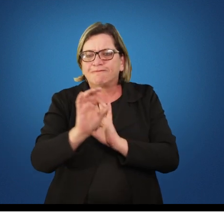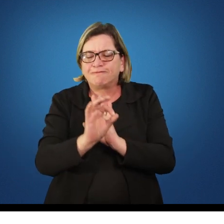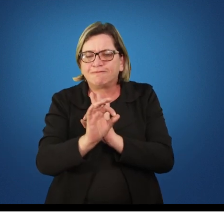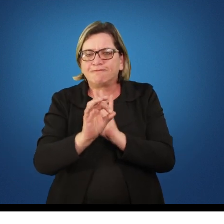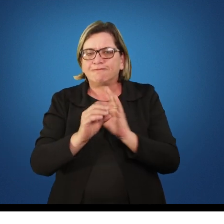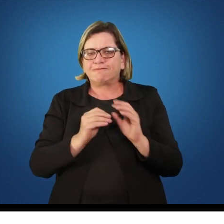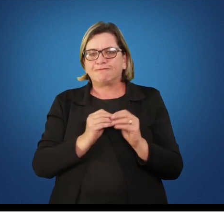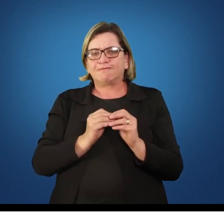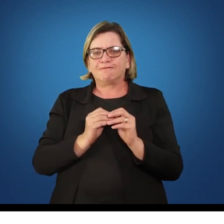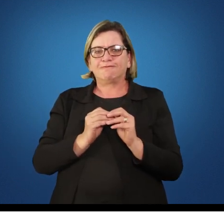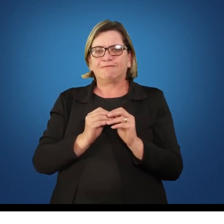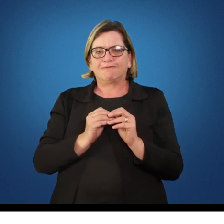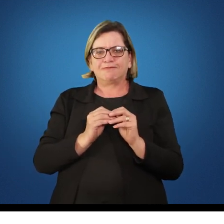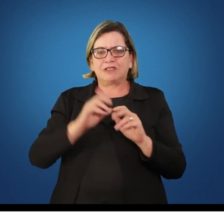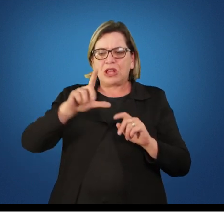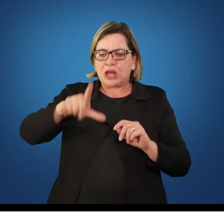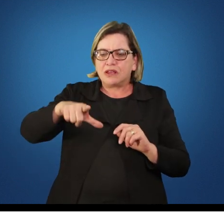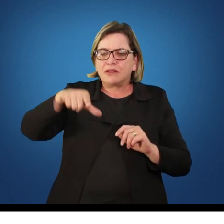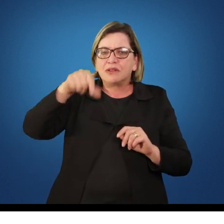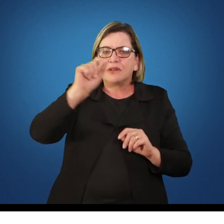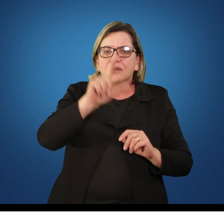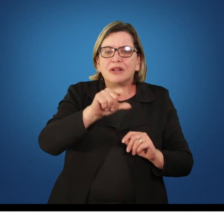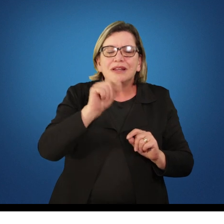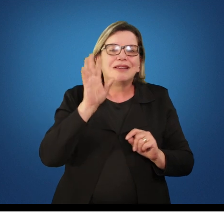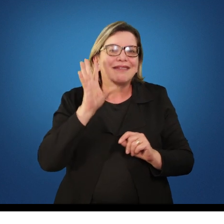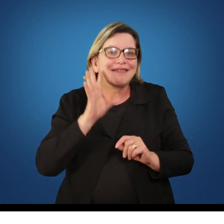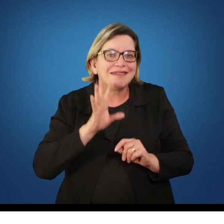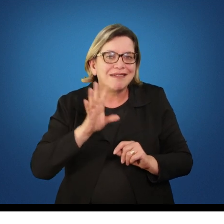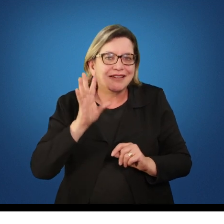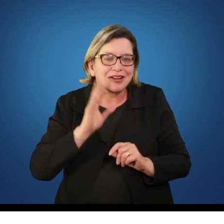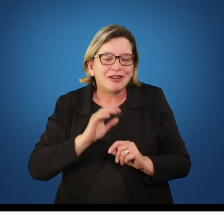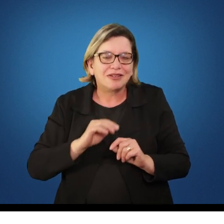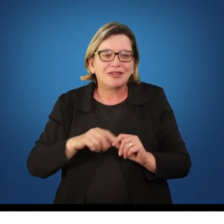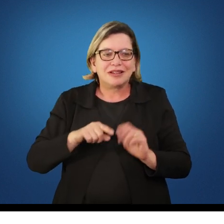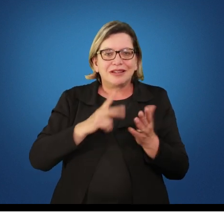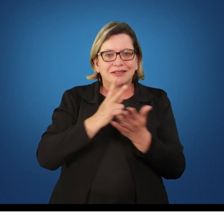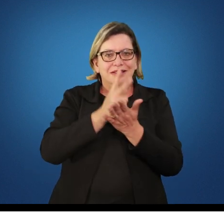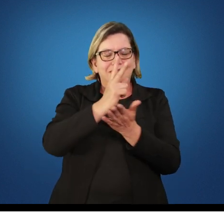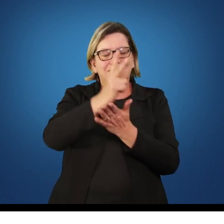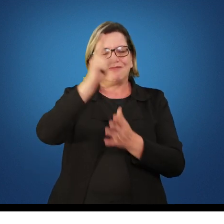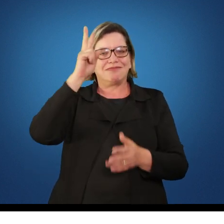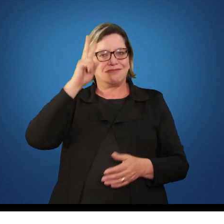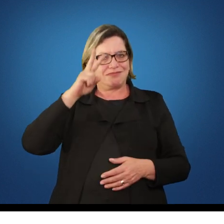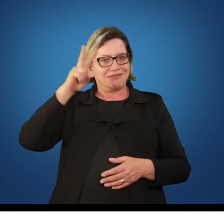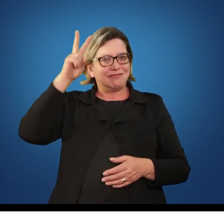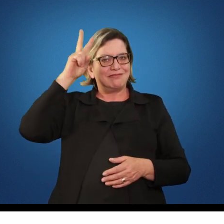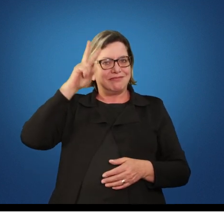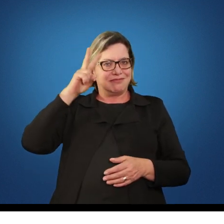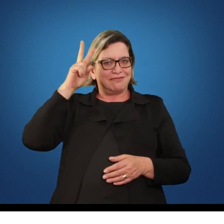de escolher alguma coisa bem legal. lembrando a vocês que estas unidades,